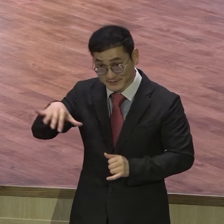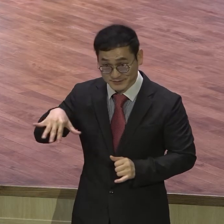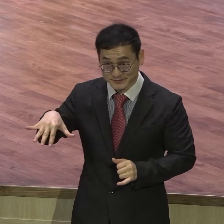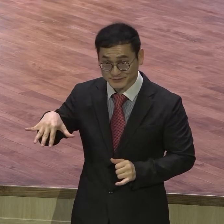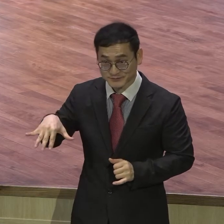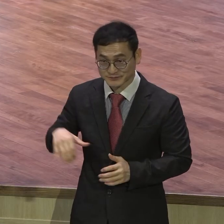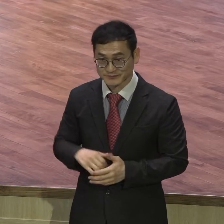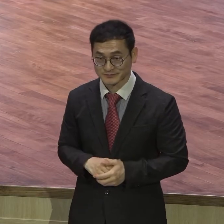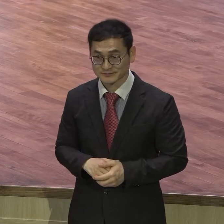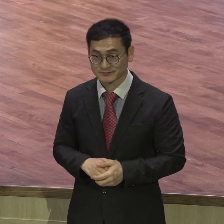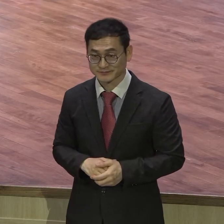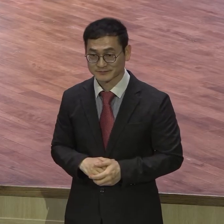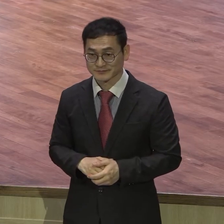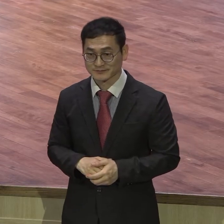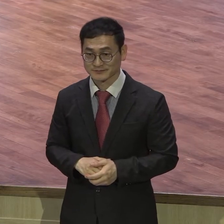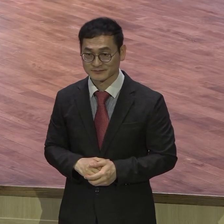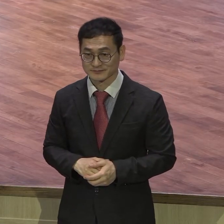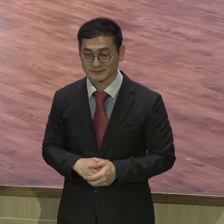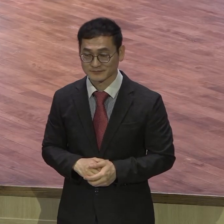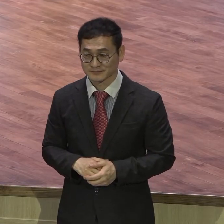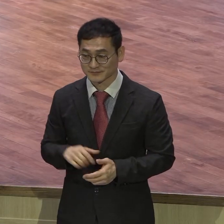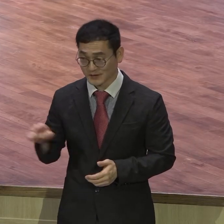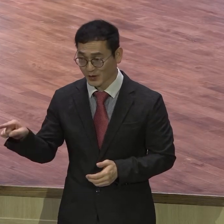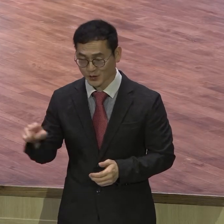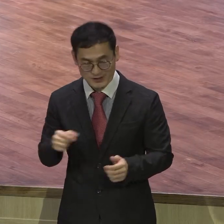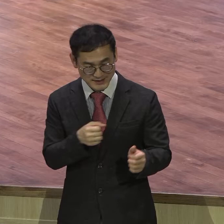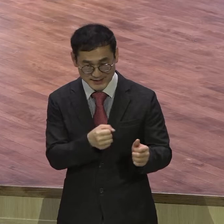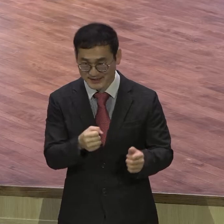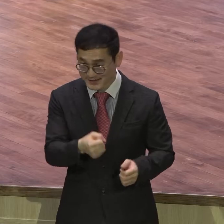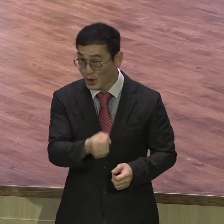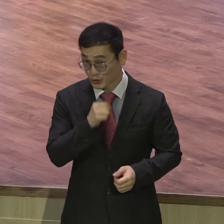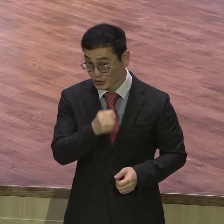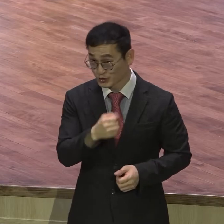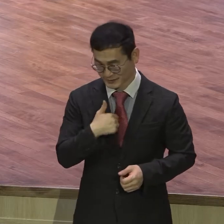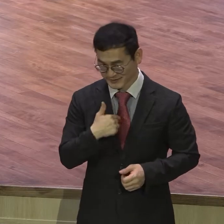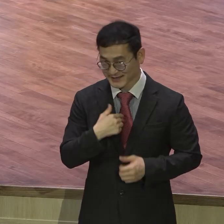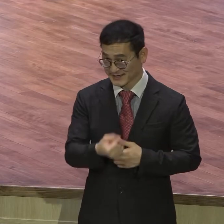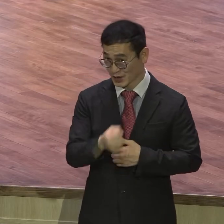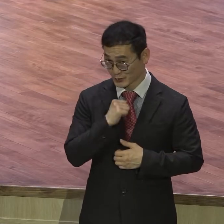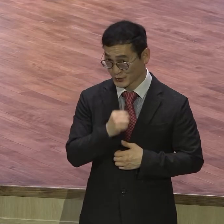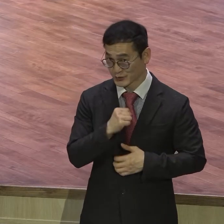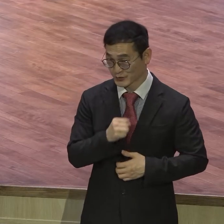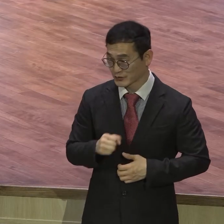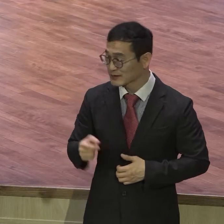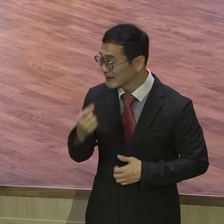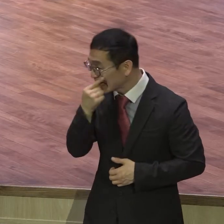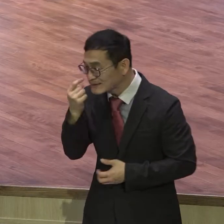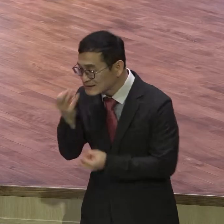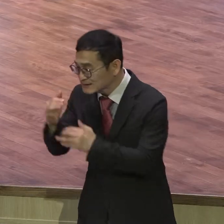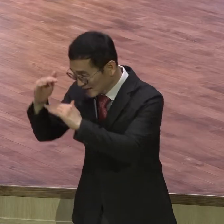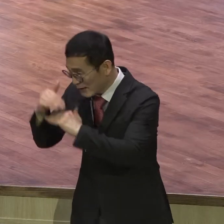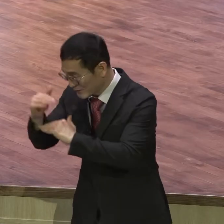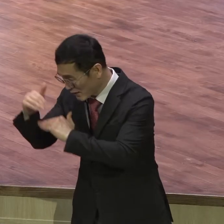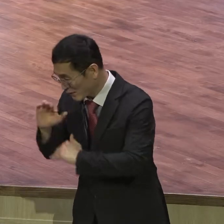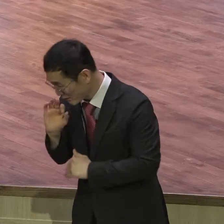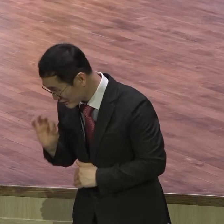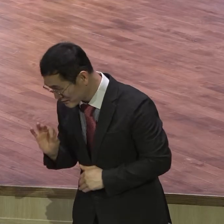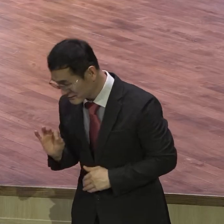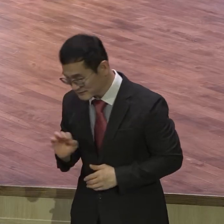오늘 촬영을 하면서 그랬어요 제가 간정문을 쭉 봤습니다 새가 간정보니까 새가족도 우리 교회에